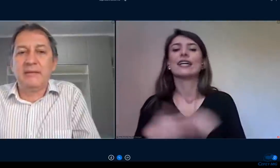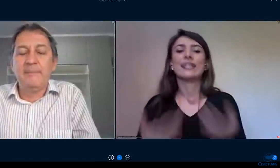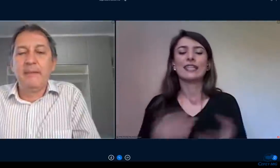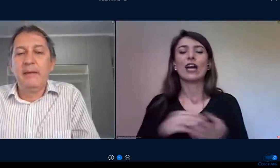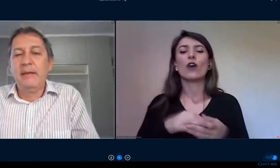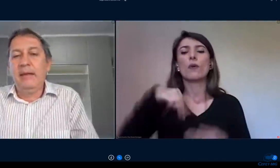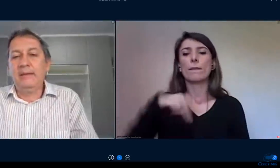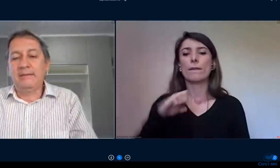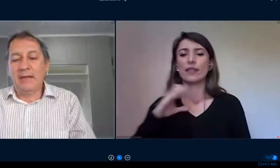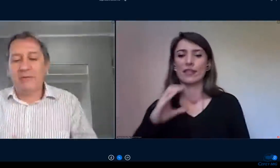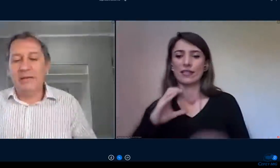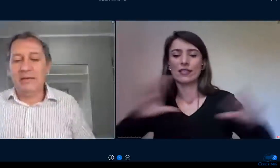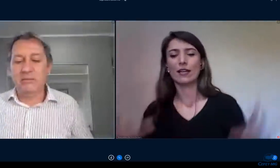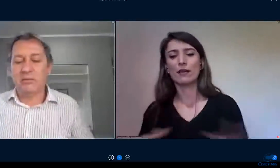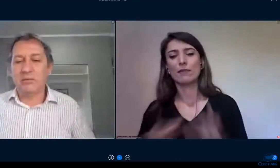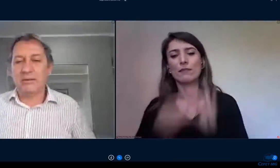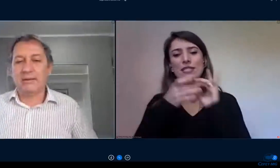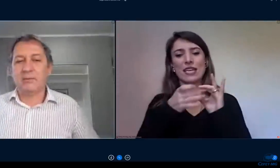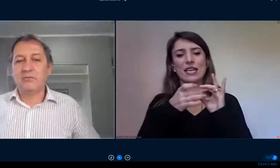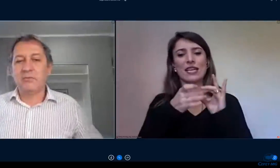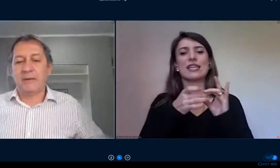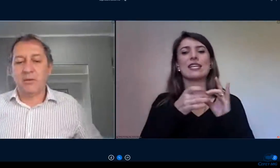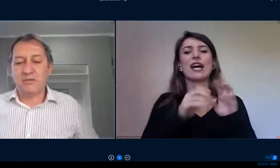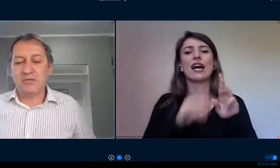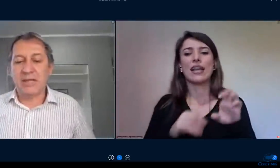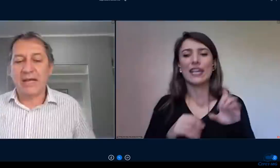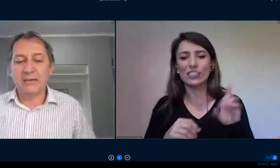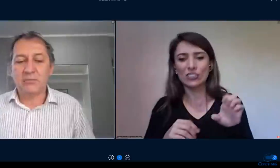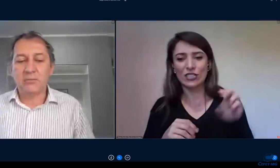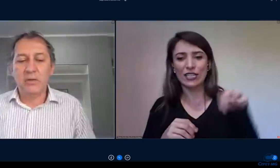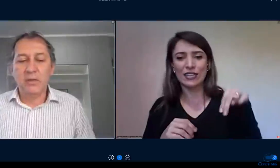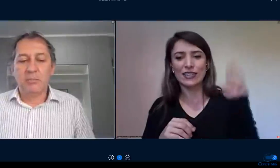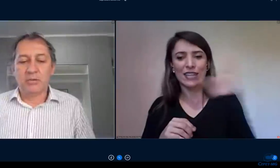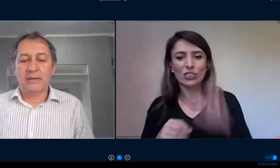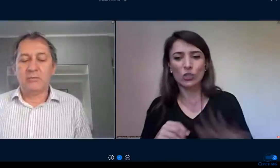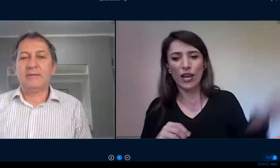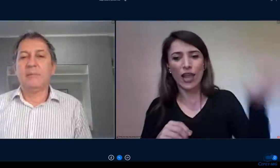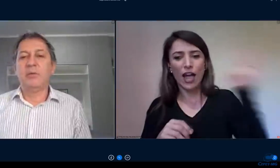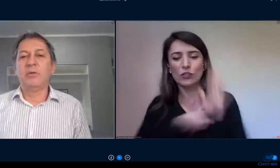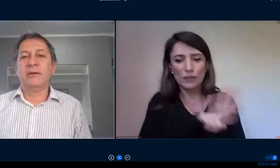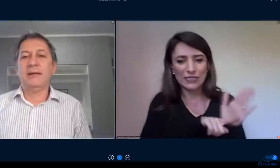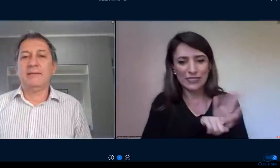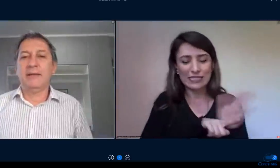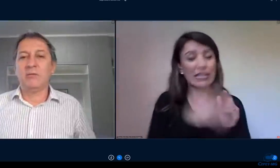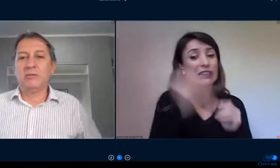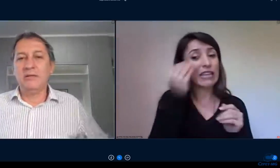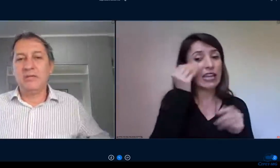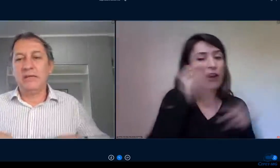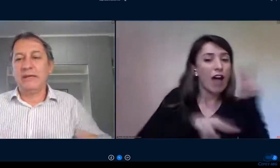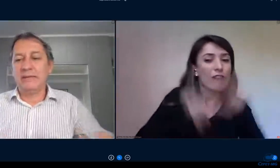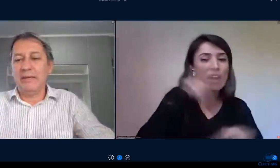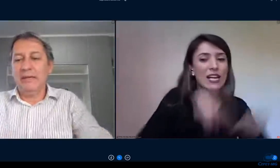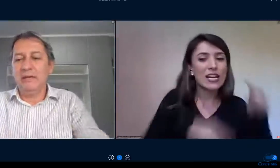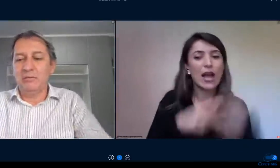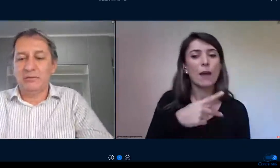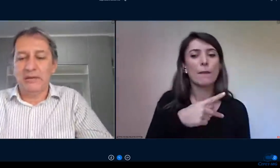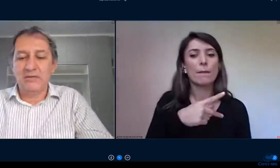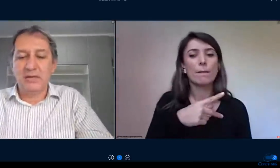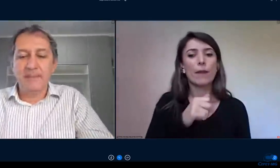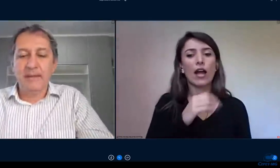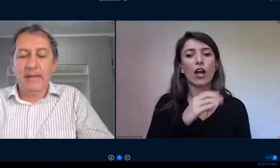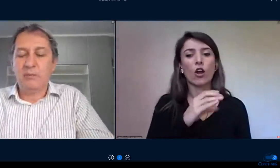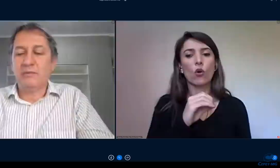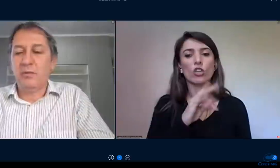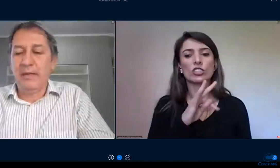pesquisa ele está avaliando a contratação de um pacote de dados portanto essa bolsa ela será concedida até que isso